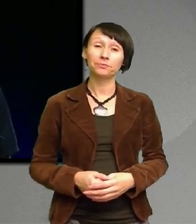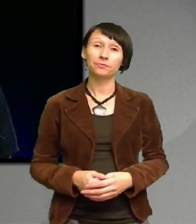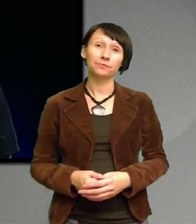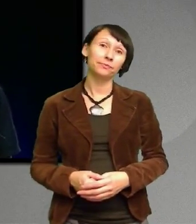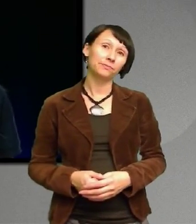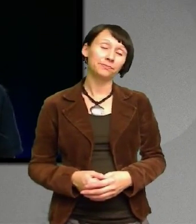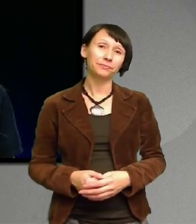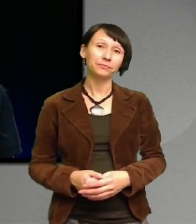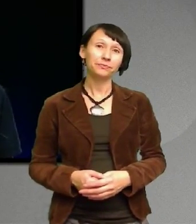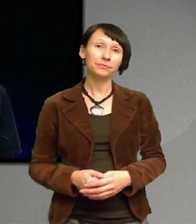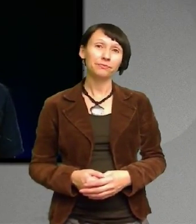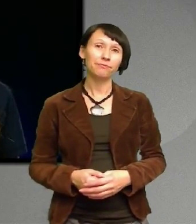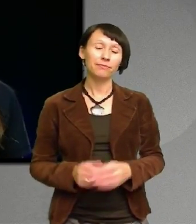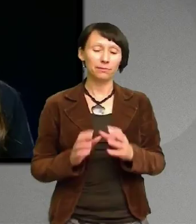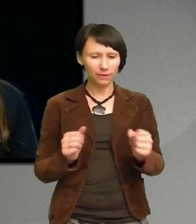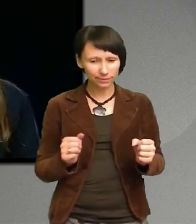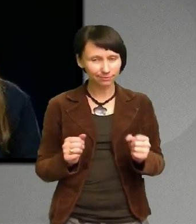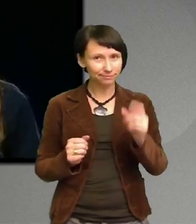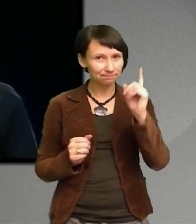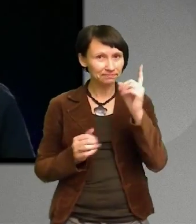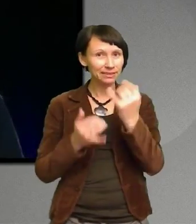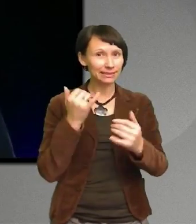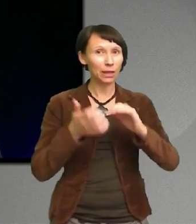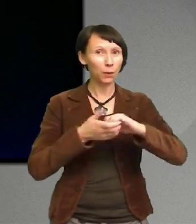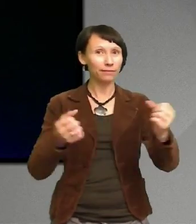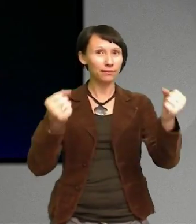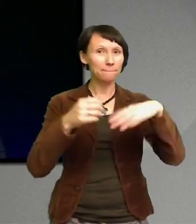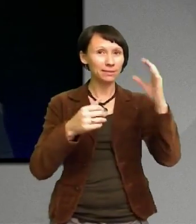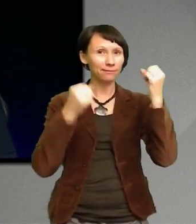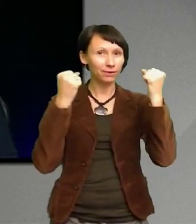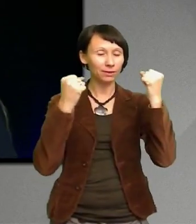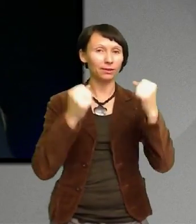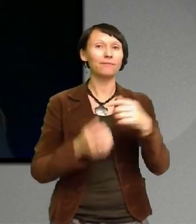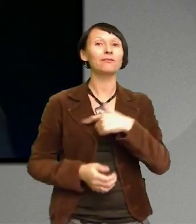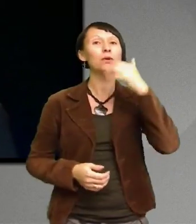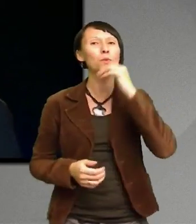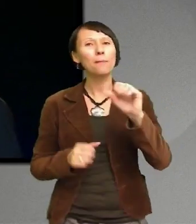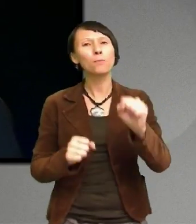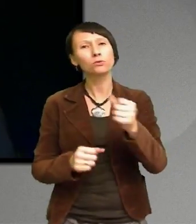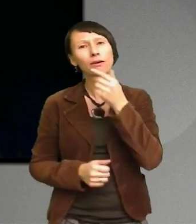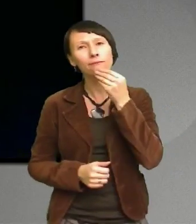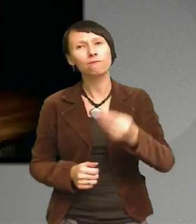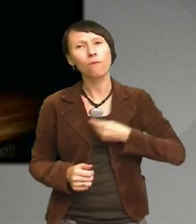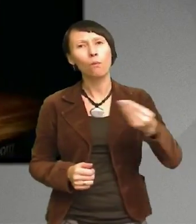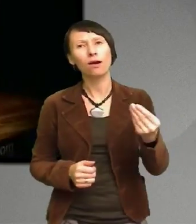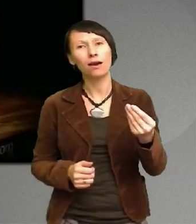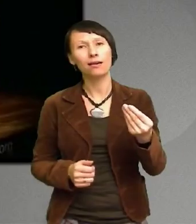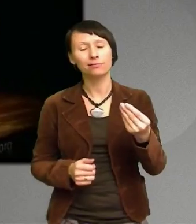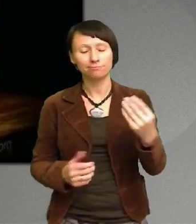Det sista och kanske viktigaste Är att vi ungar måste våga Vi måste våga ta en ledande roll Det var bara jag